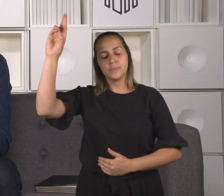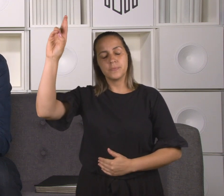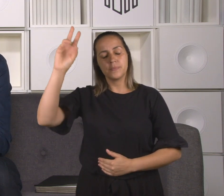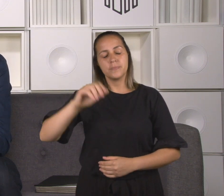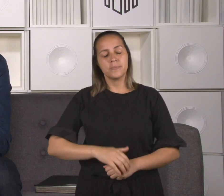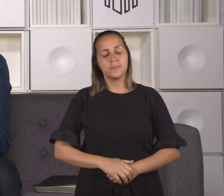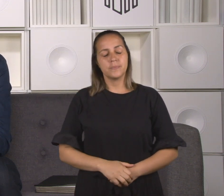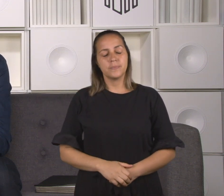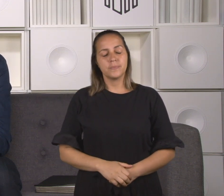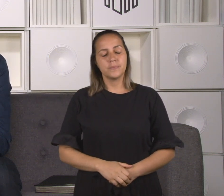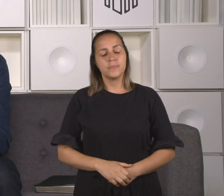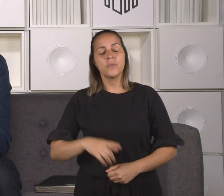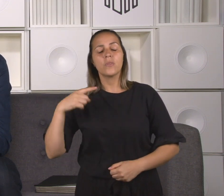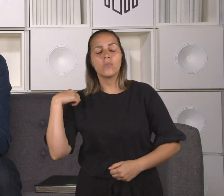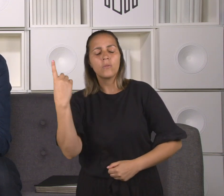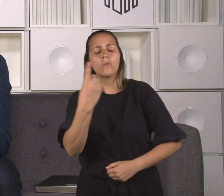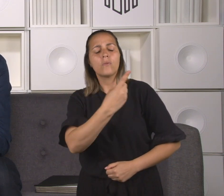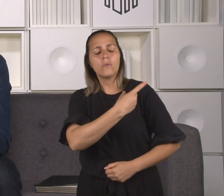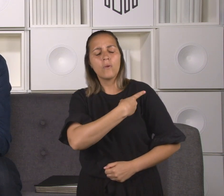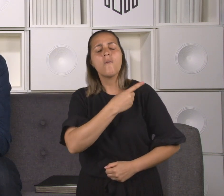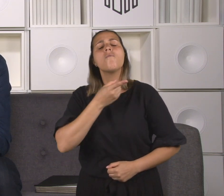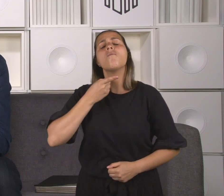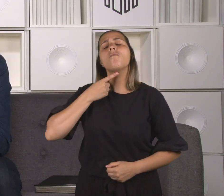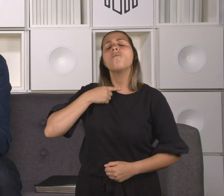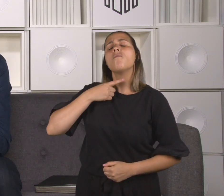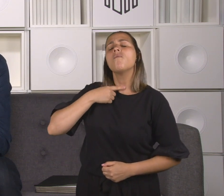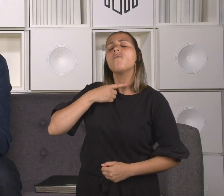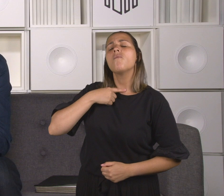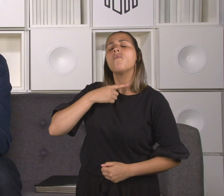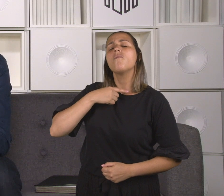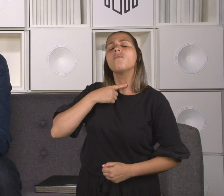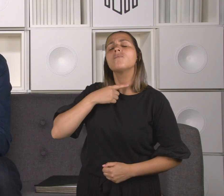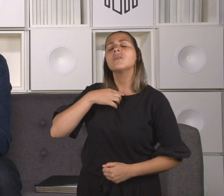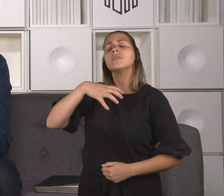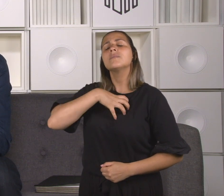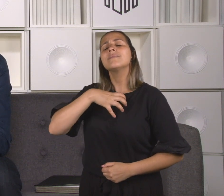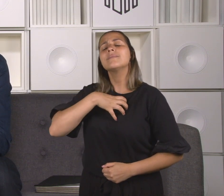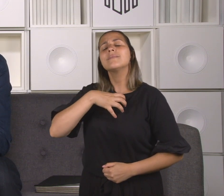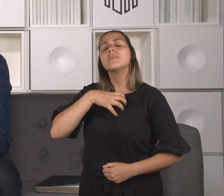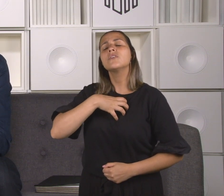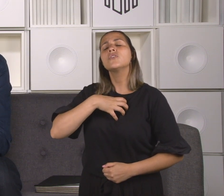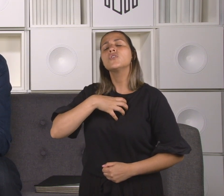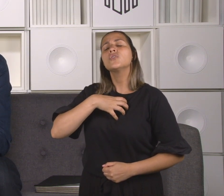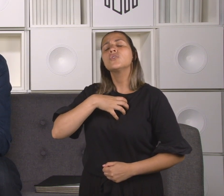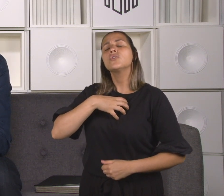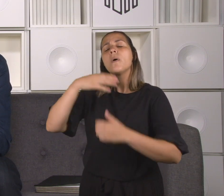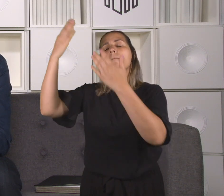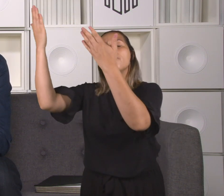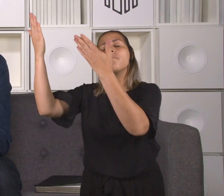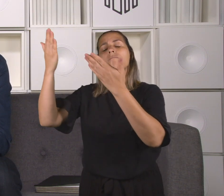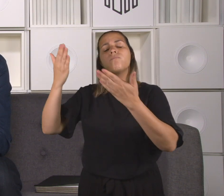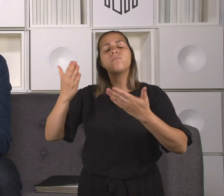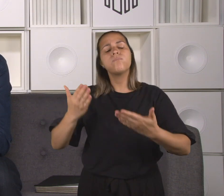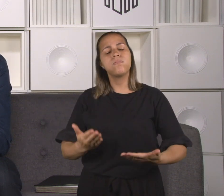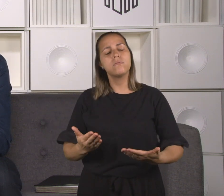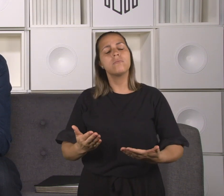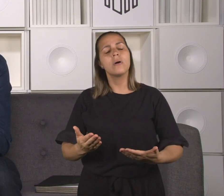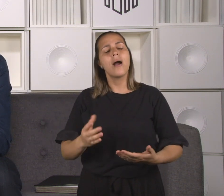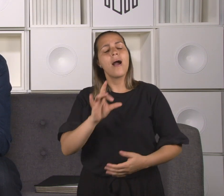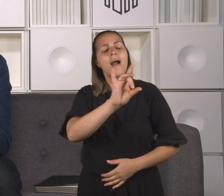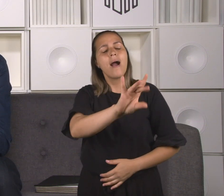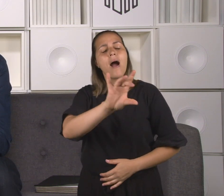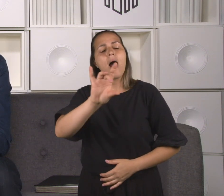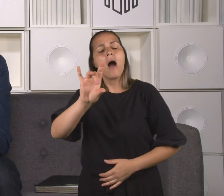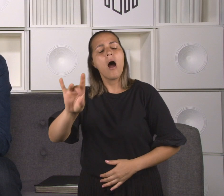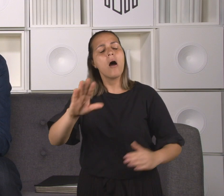Que a Tua presença seja abençoadora para cada uma das casas,